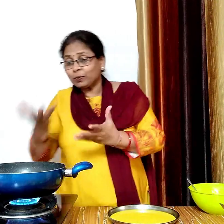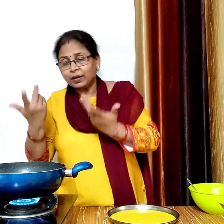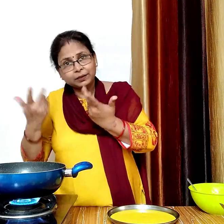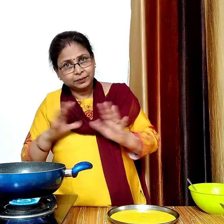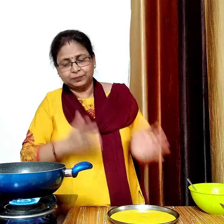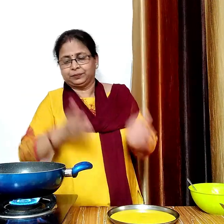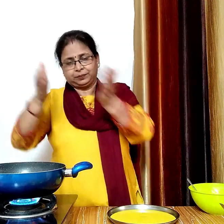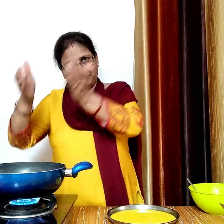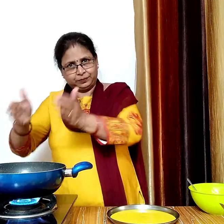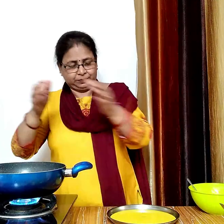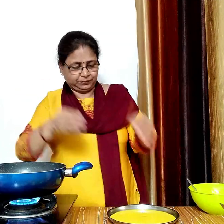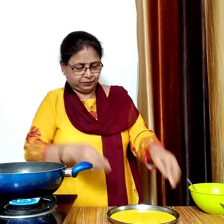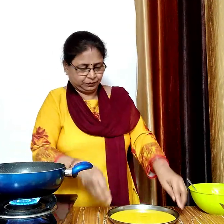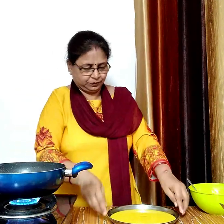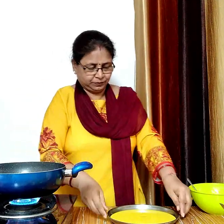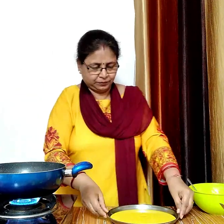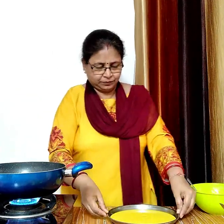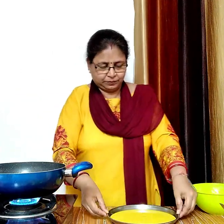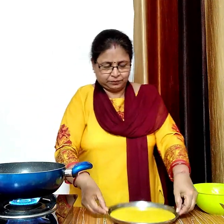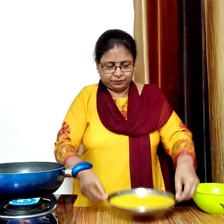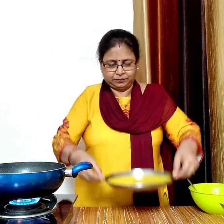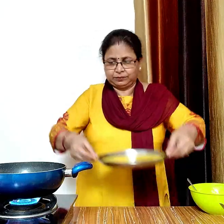पानी भी उबल चुका है अब डेट को कड़ाई में रख देंगे